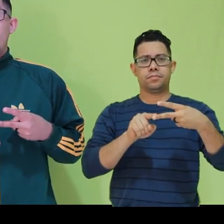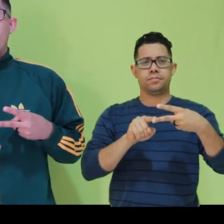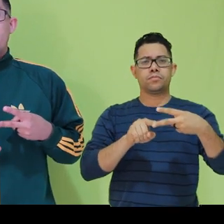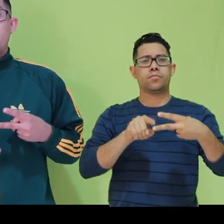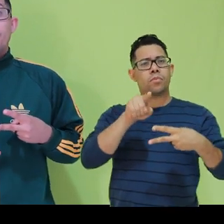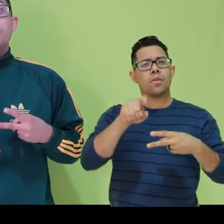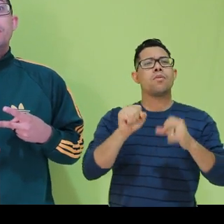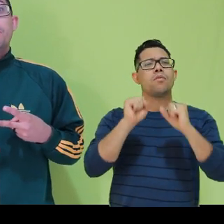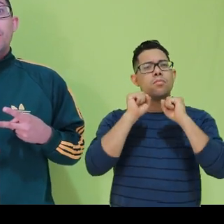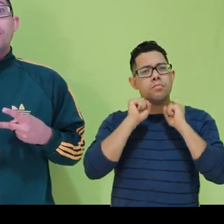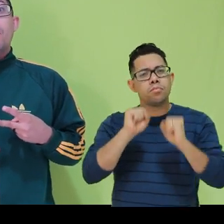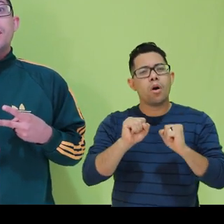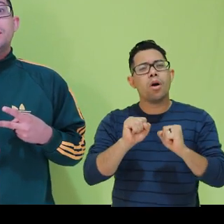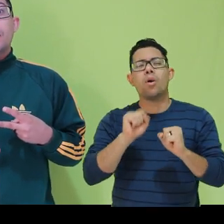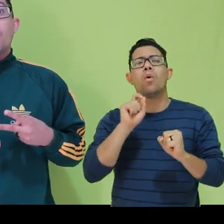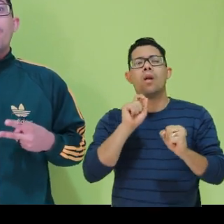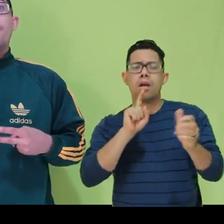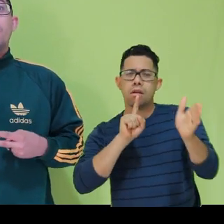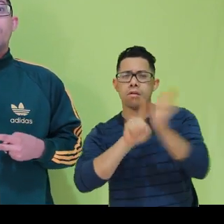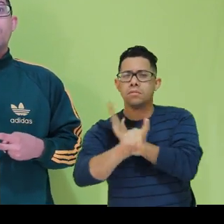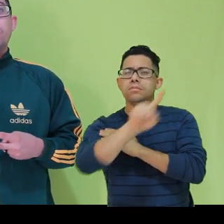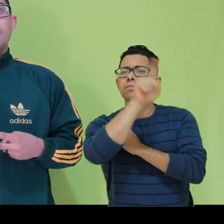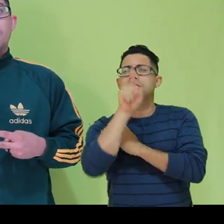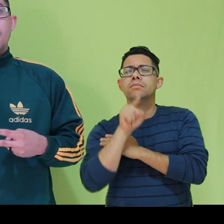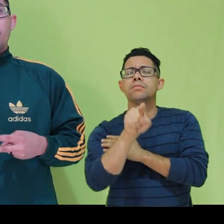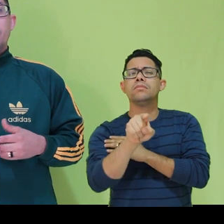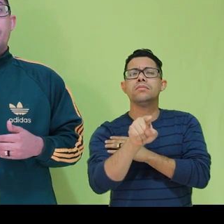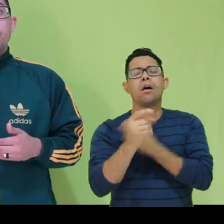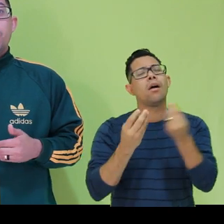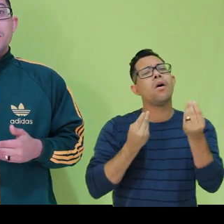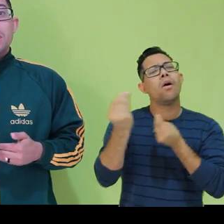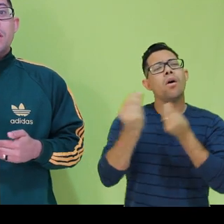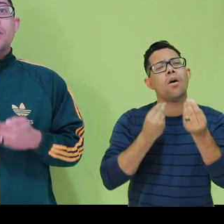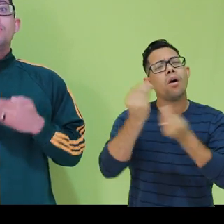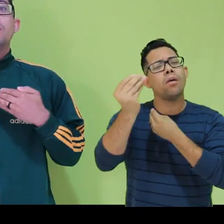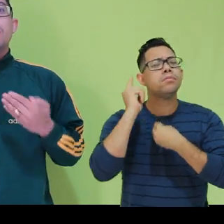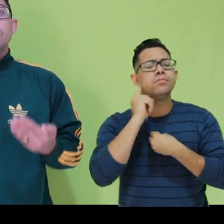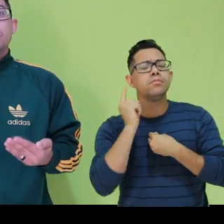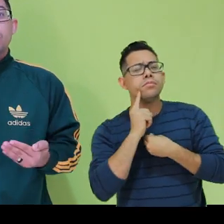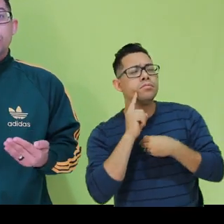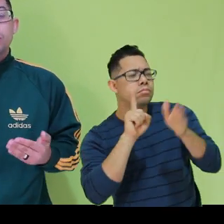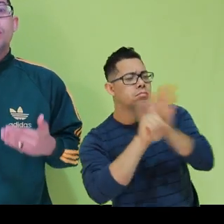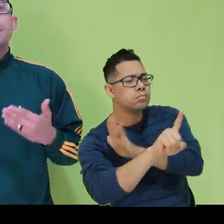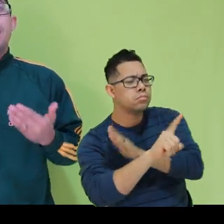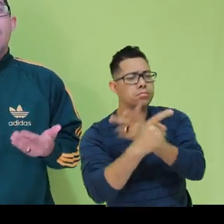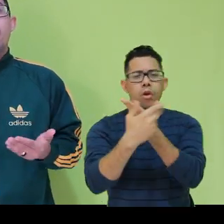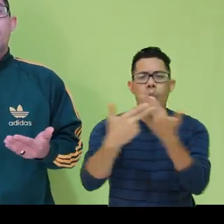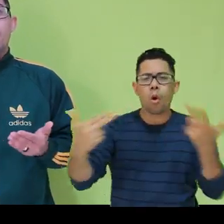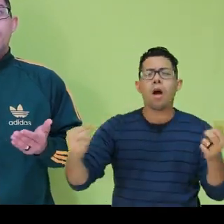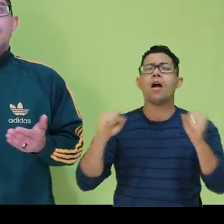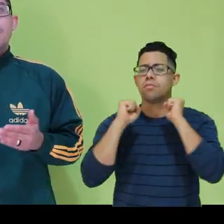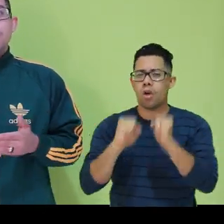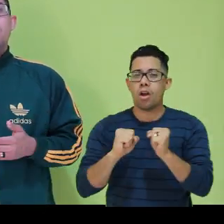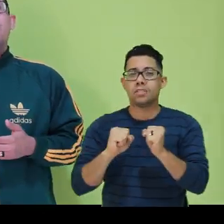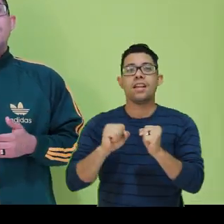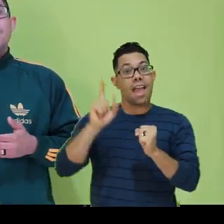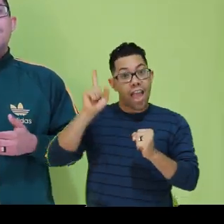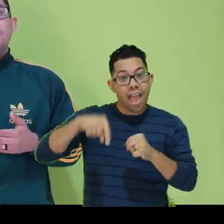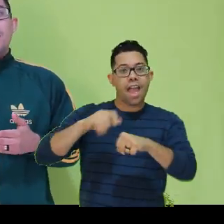é, você pode começar com uma pergunta. Você pode começar questionando o surdo sobre algo e isso vai dar também